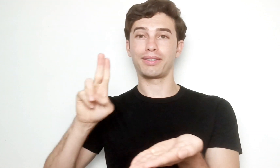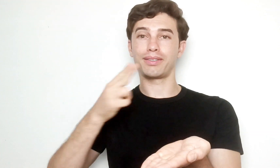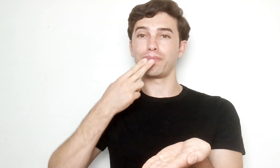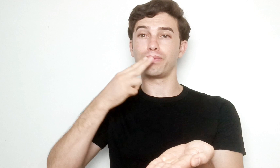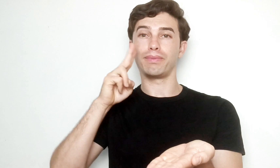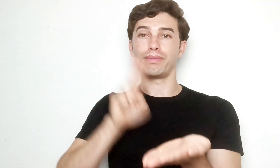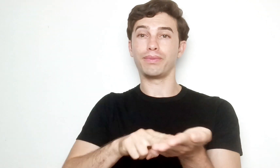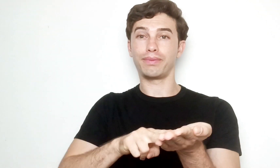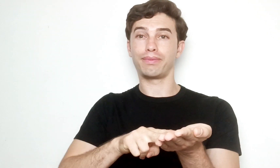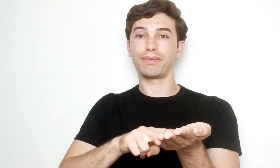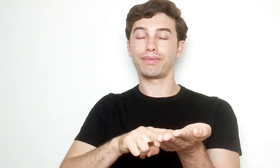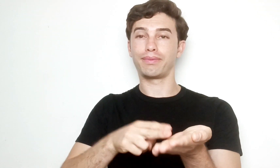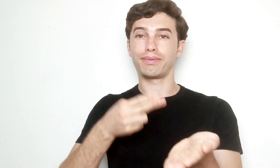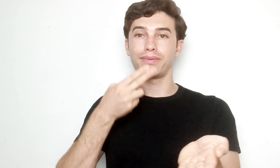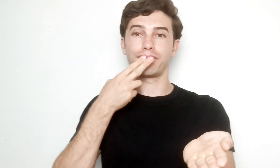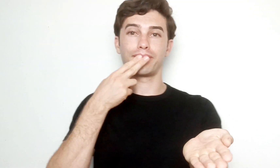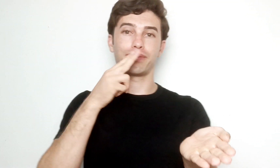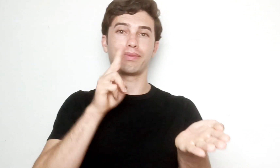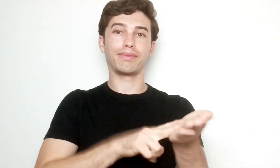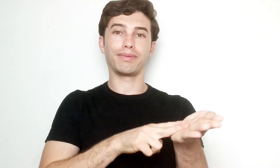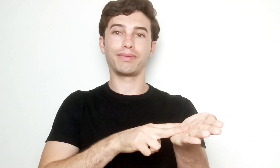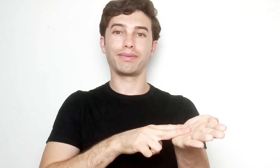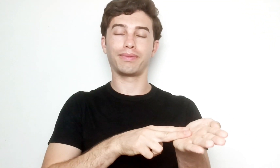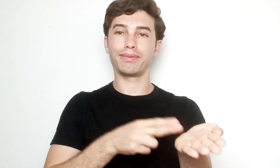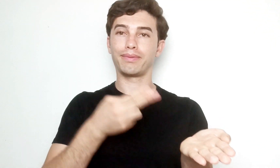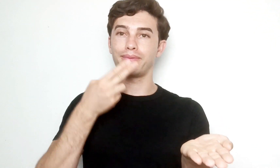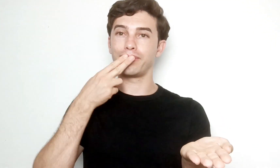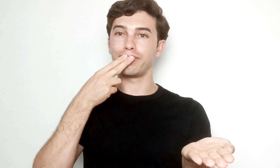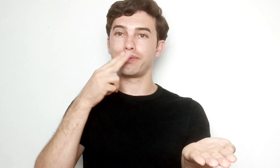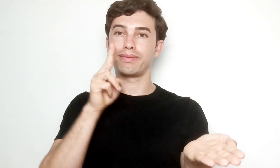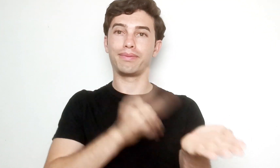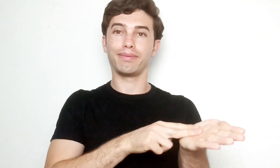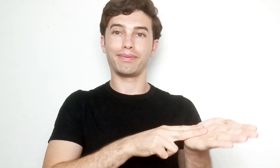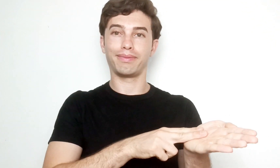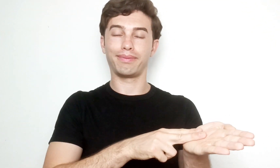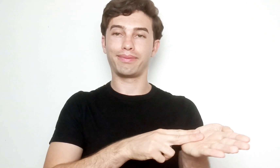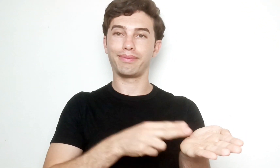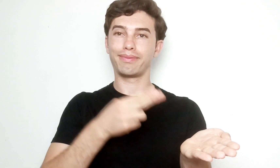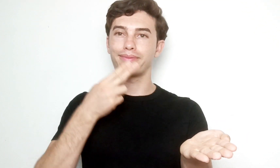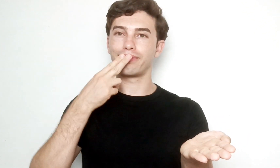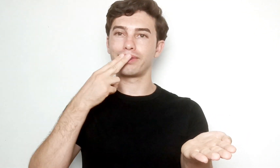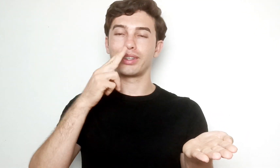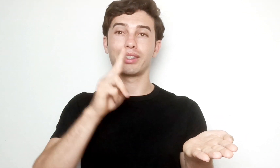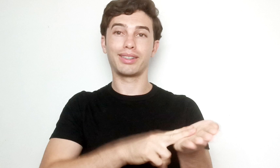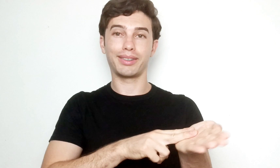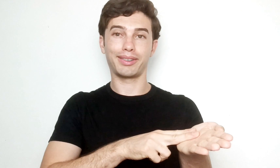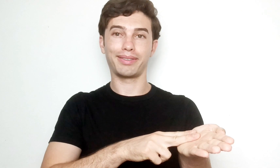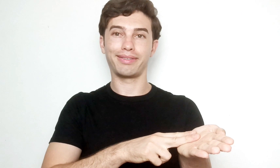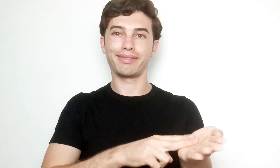colar um selo. Então dessa maneira, dois córregos, cidade de dois córregos.